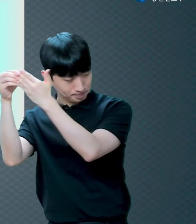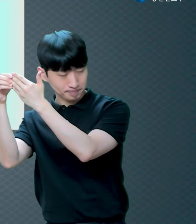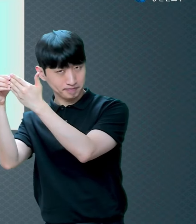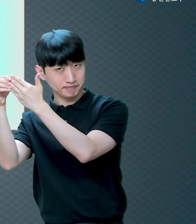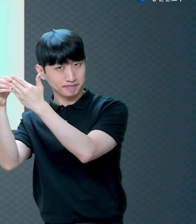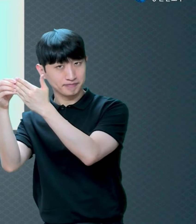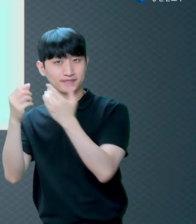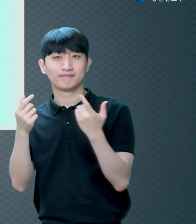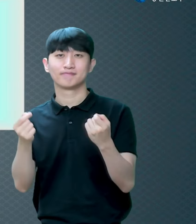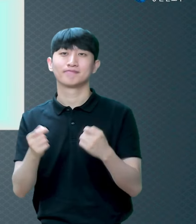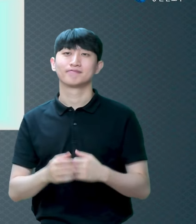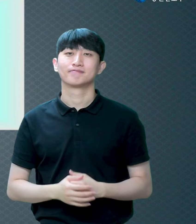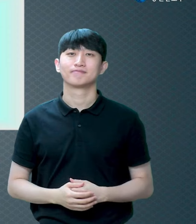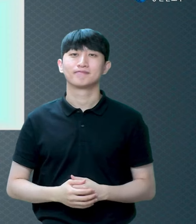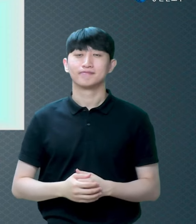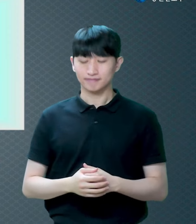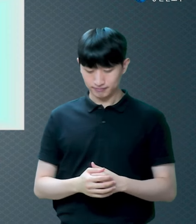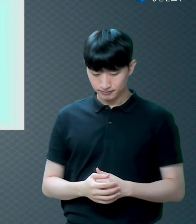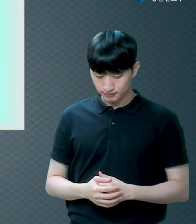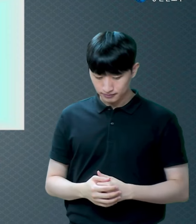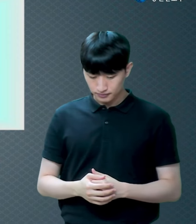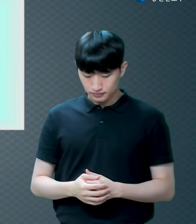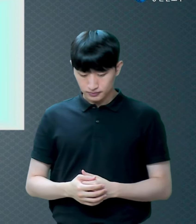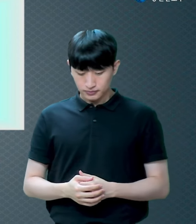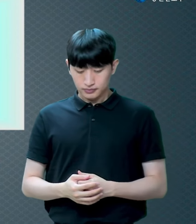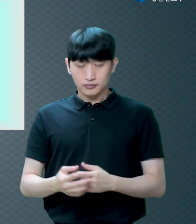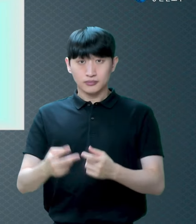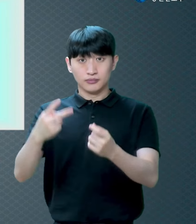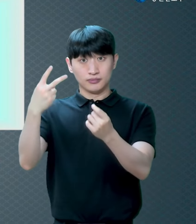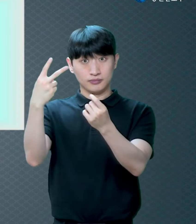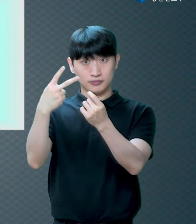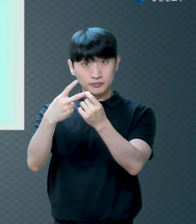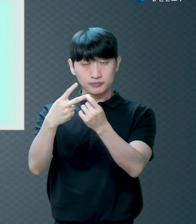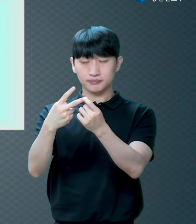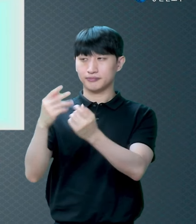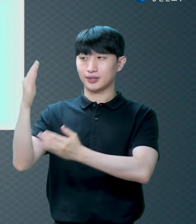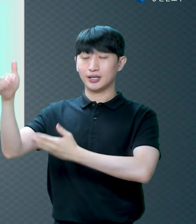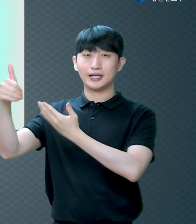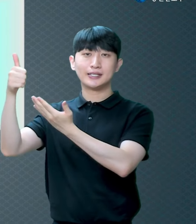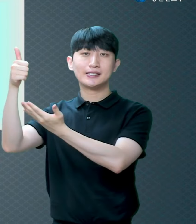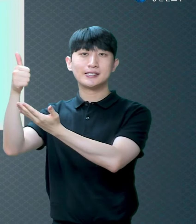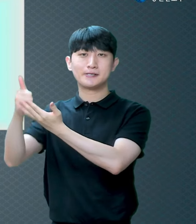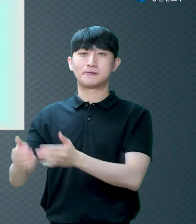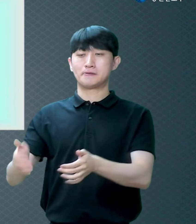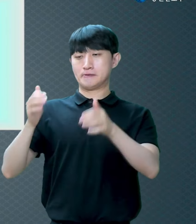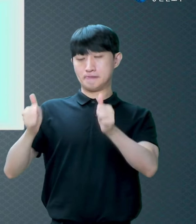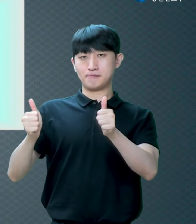최고 재판장이 하나님인데 하나님께서 선언을 하셨어요